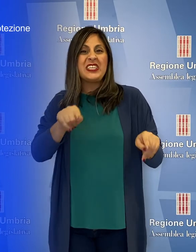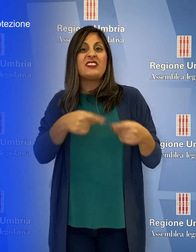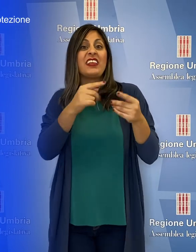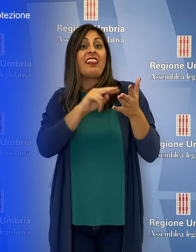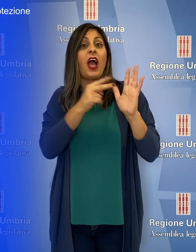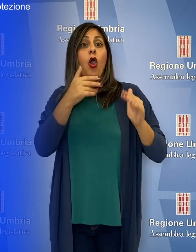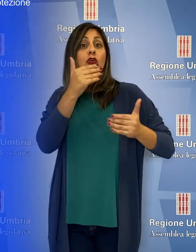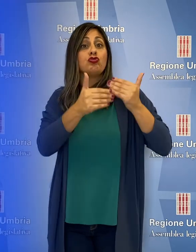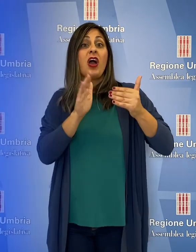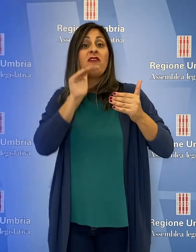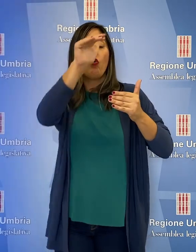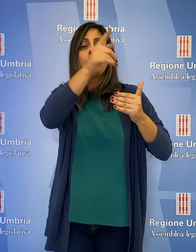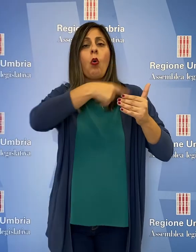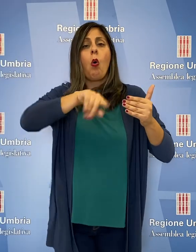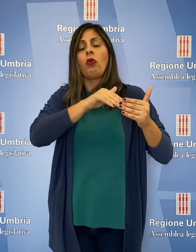grande sfida tecnologica del futuro.